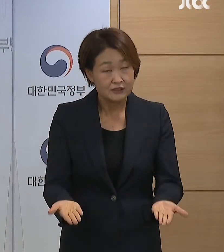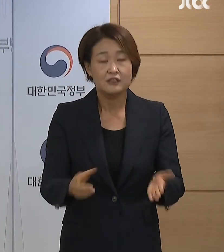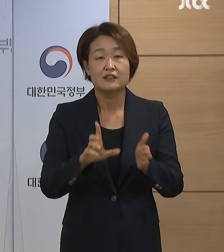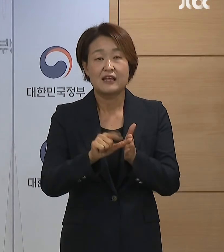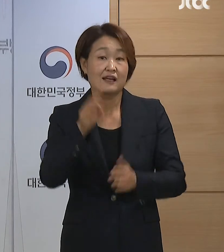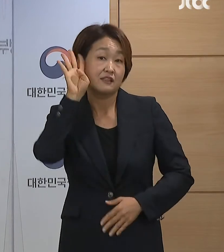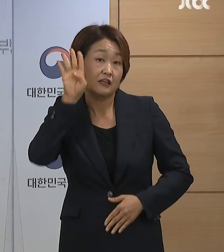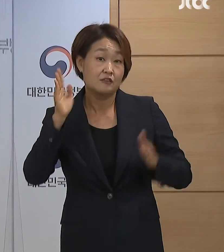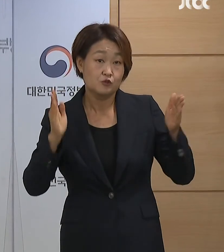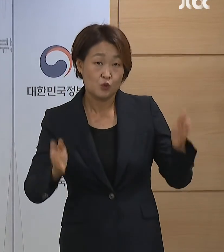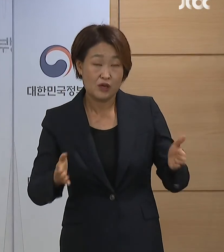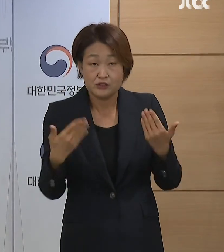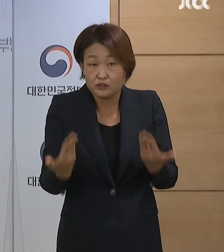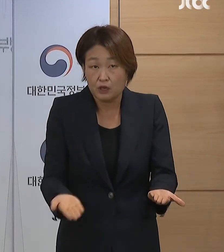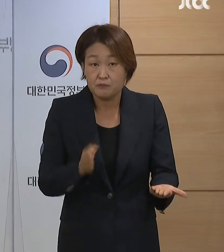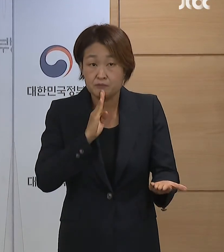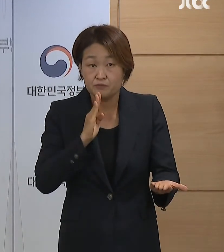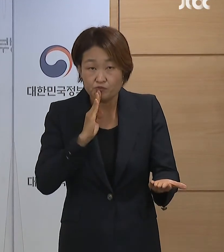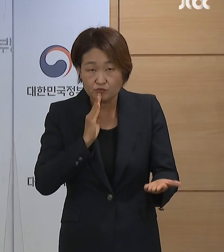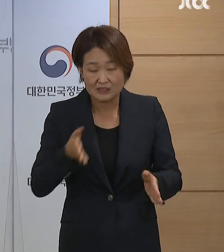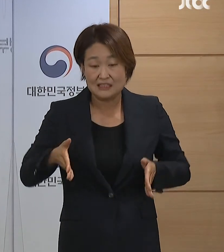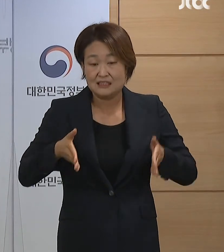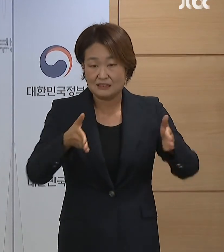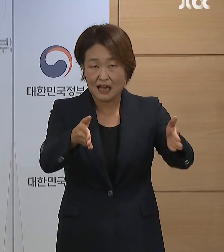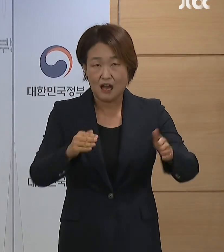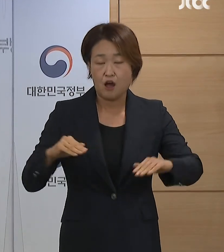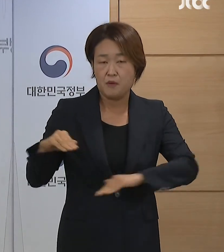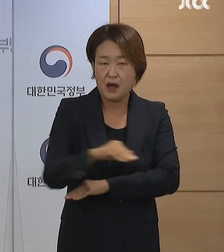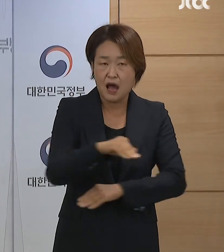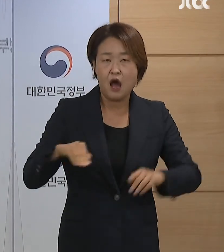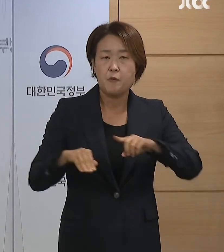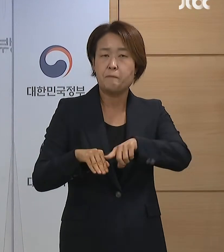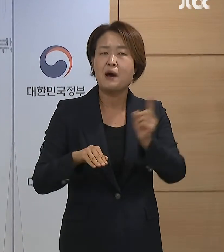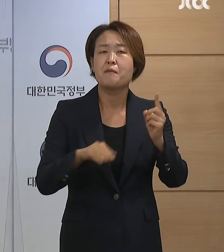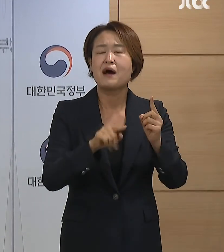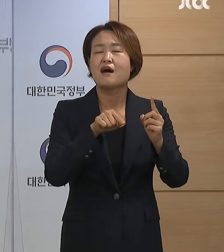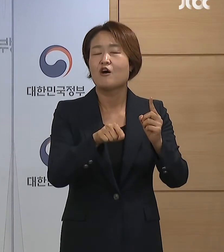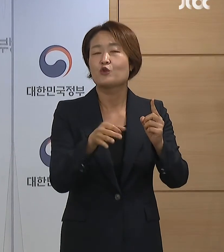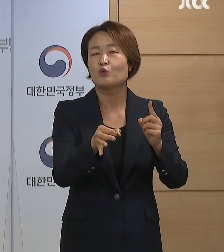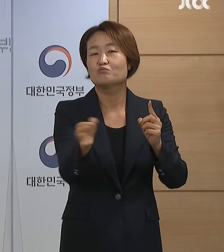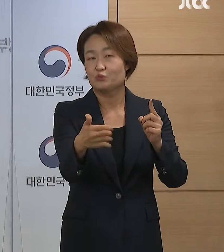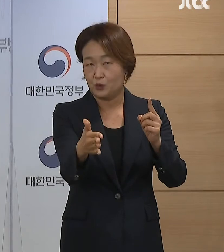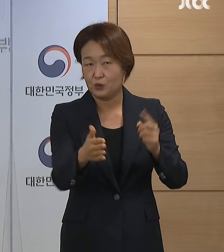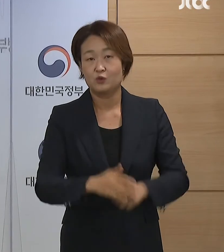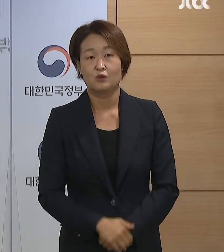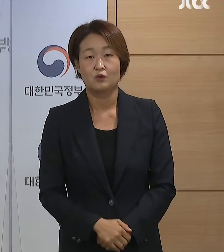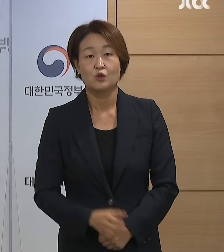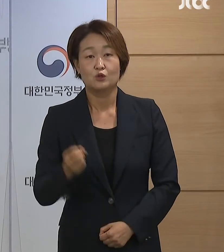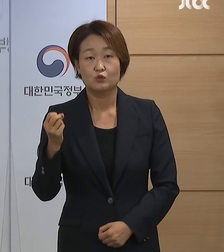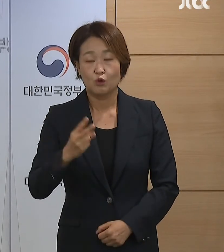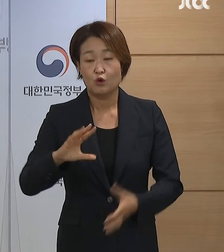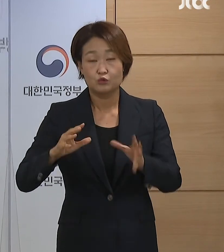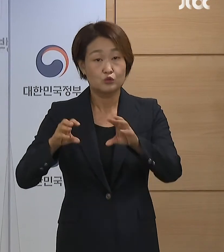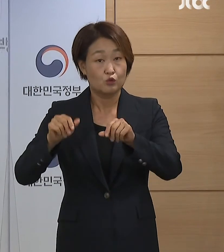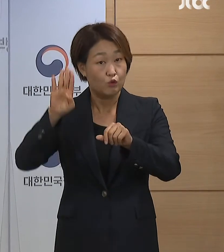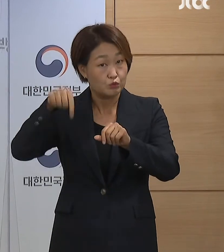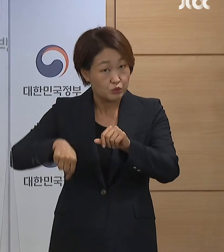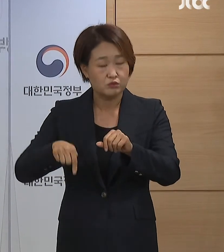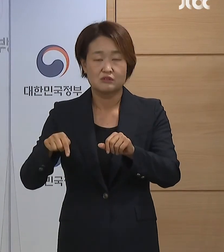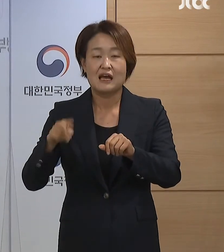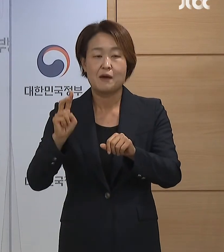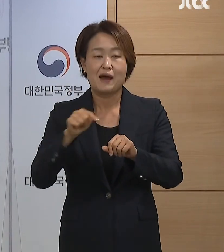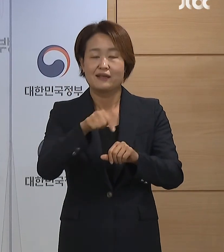전국 고수도로 통행용 면제를 추진합니다. 연휴가 시작되기 전에 북토부에서 상세하게